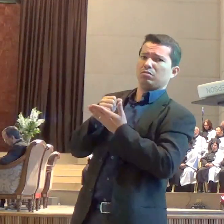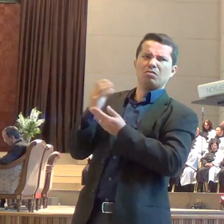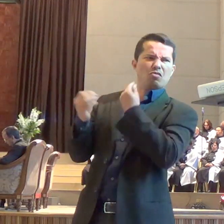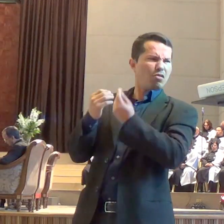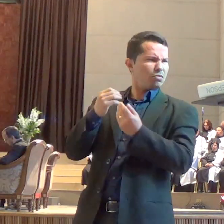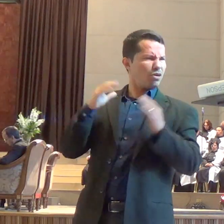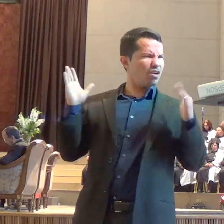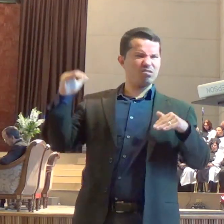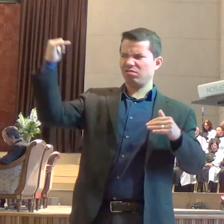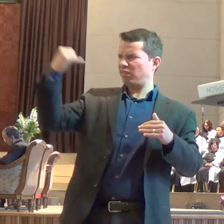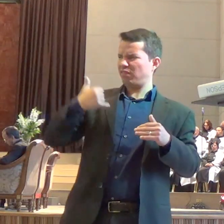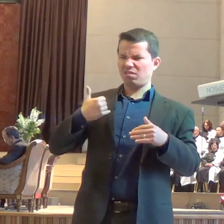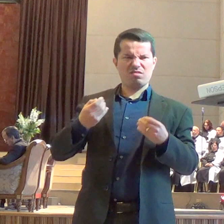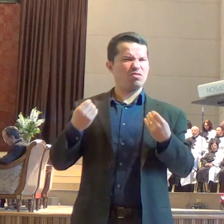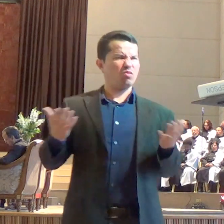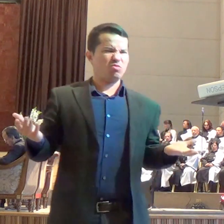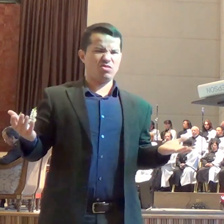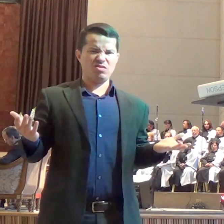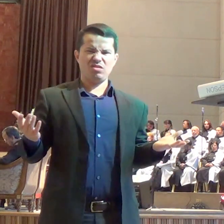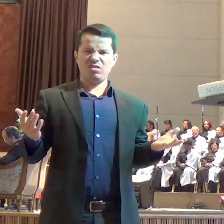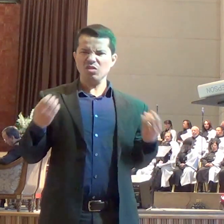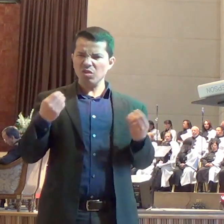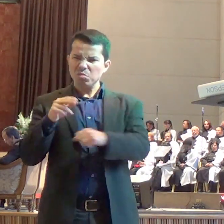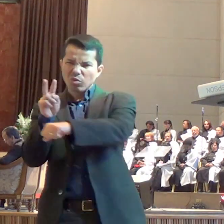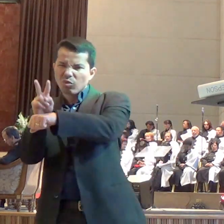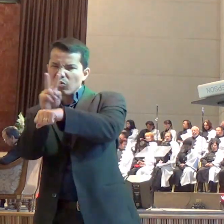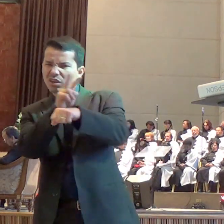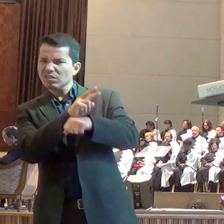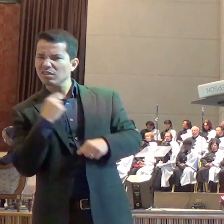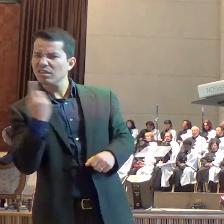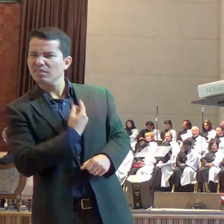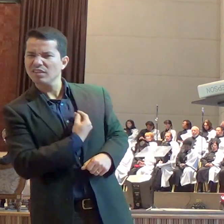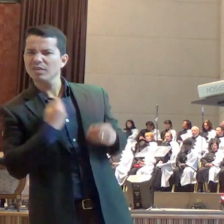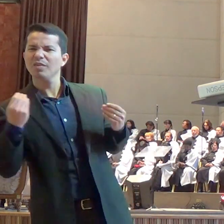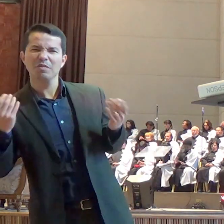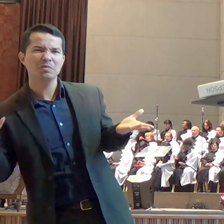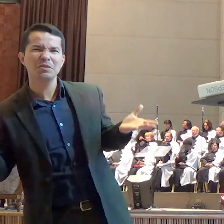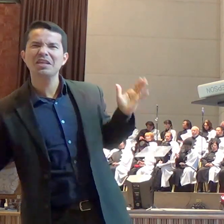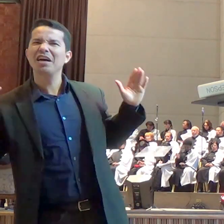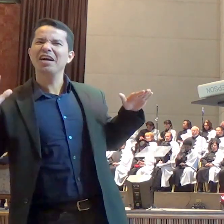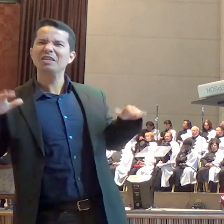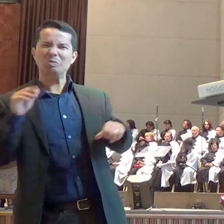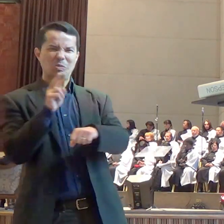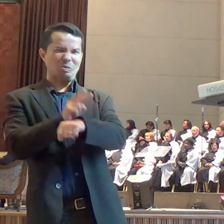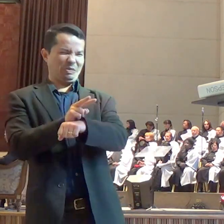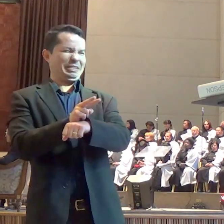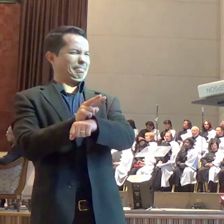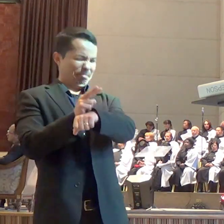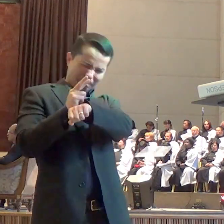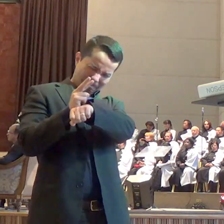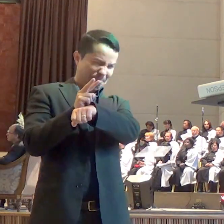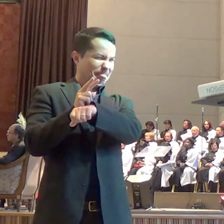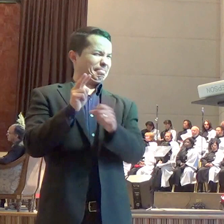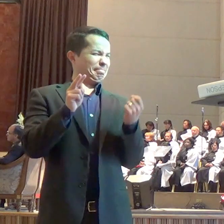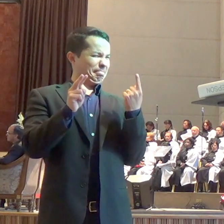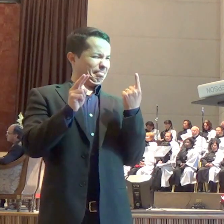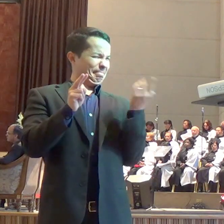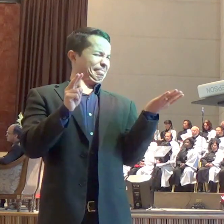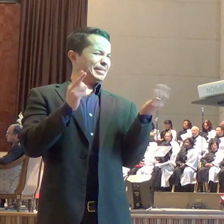de Deus e quais os cuidados que nós precisamos ter quanto ao ministério dos anjos.